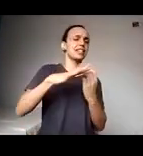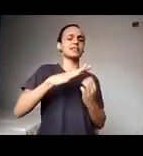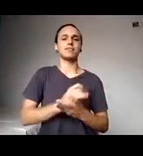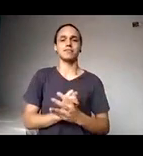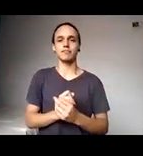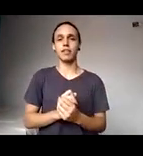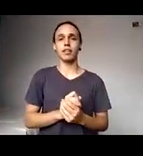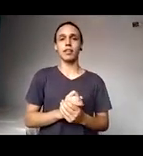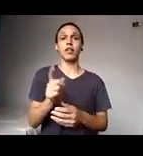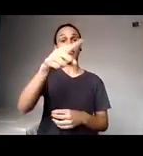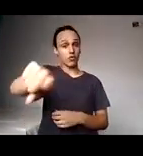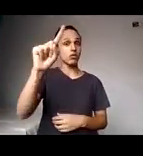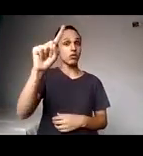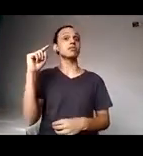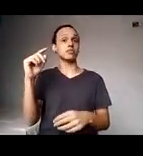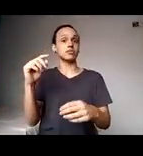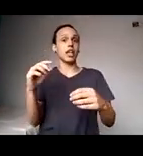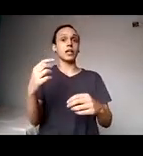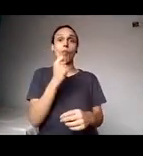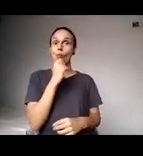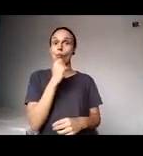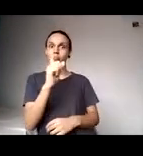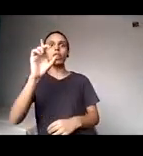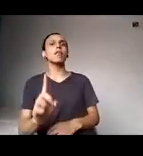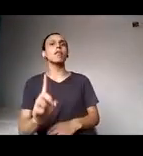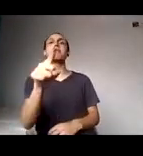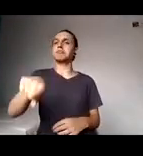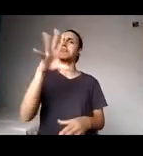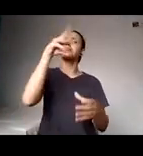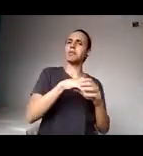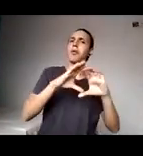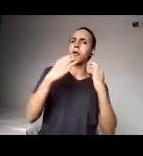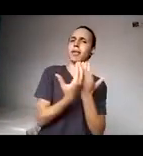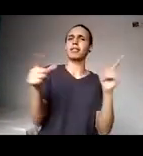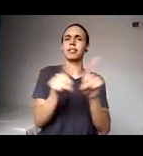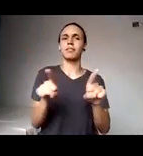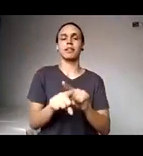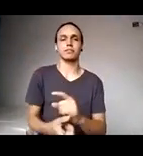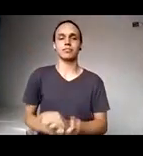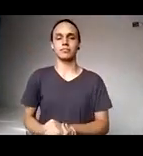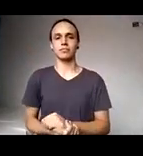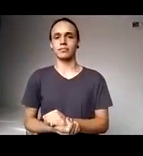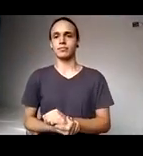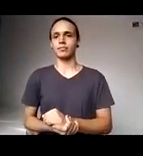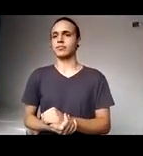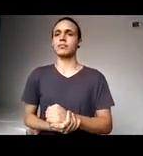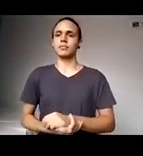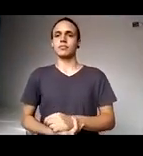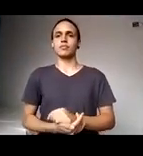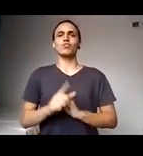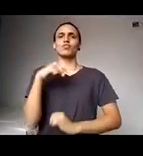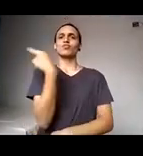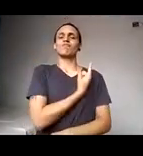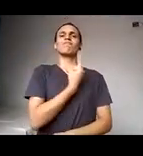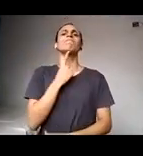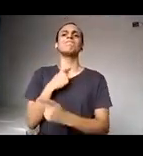Então, essa comunidade com deficiência querendo mudar uma